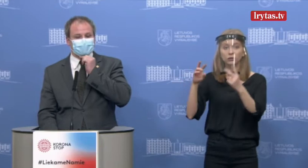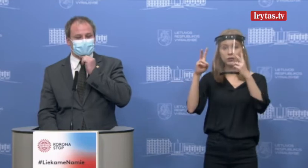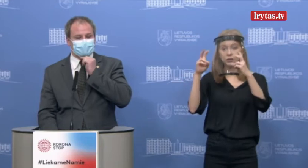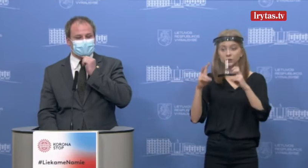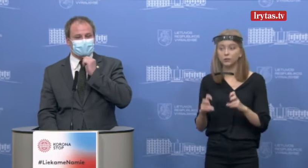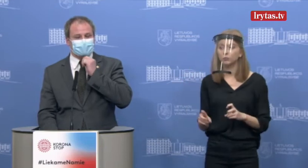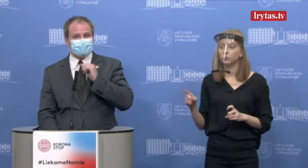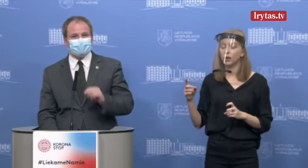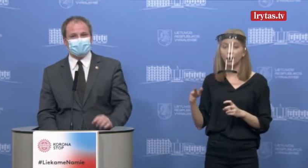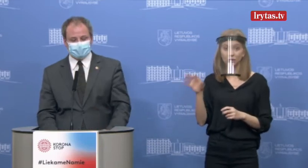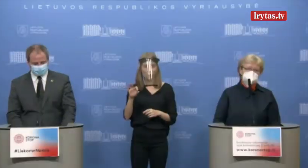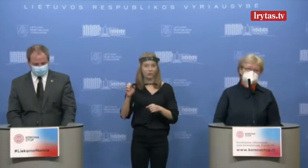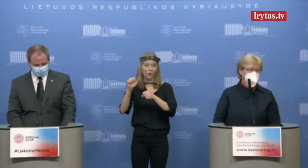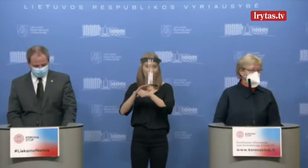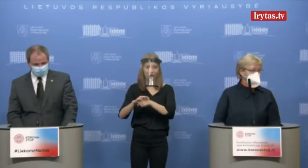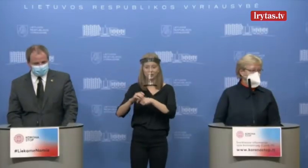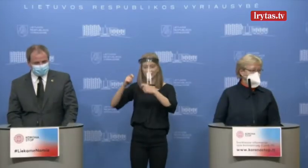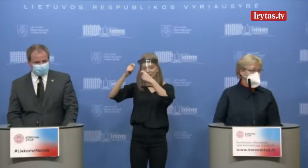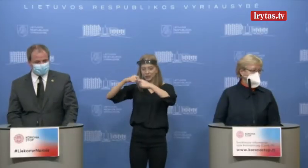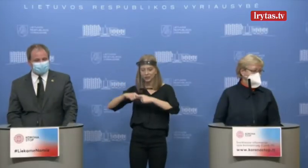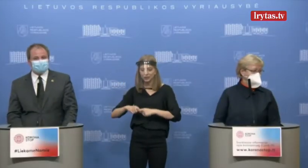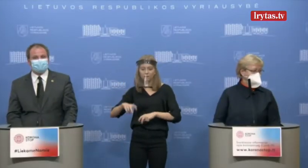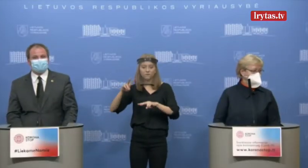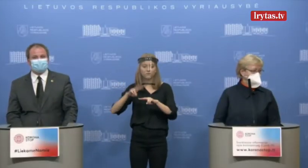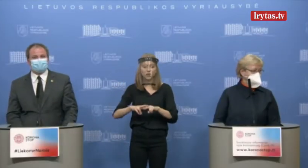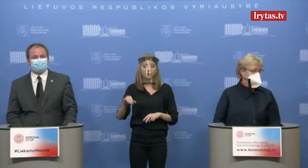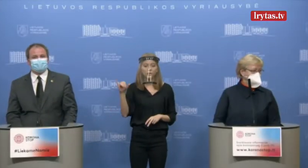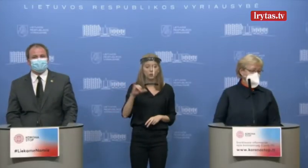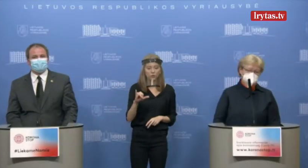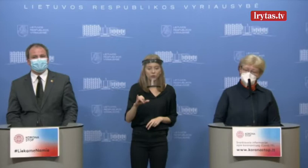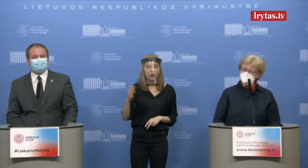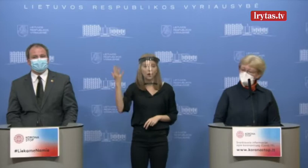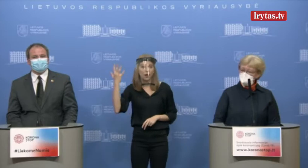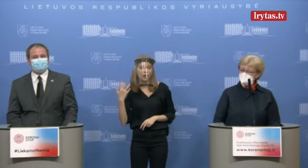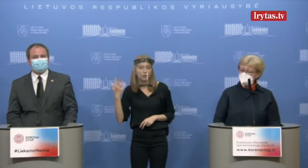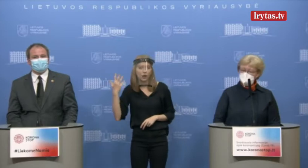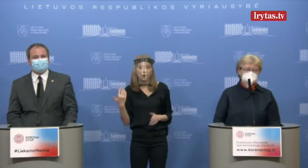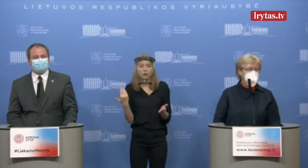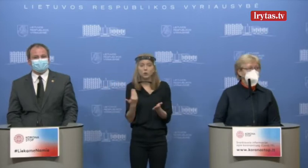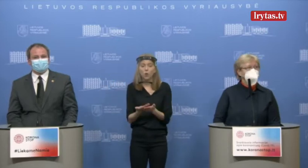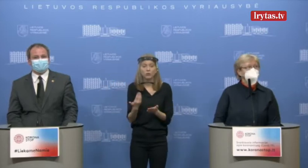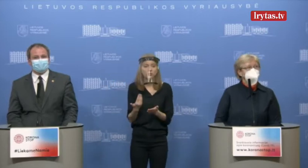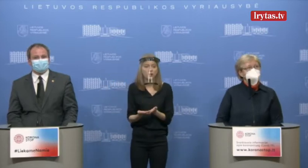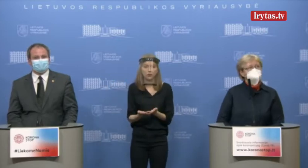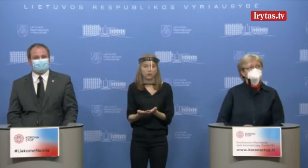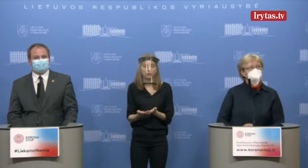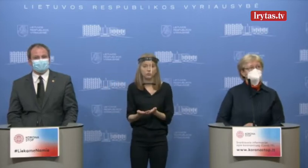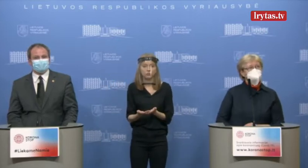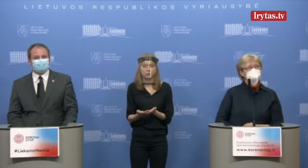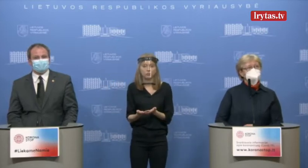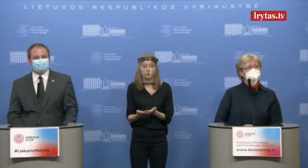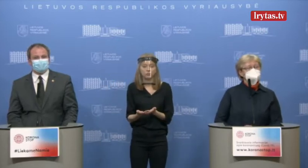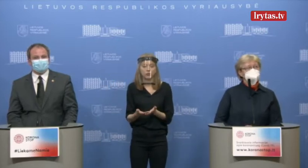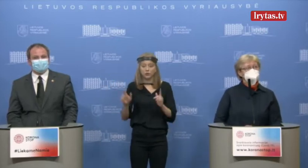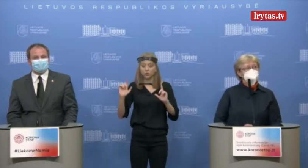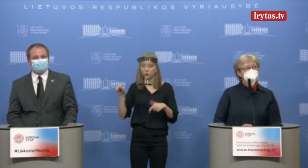pats pasidarėte, ponio surplėtai, kur tai vyko, kada ir kokiu pagrindu jums buvo atliktas, jeigu algoritmas rodo,